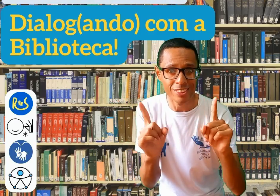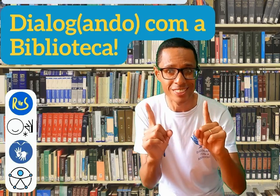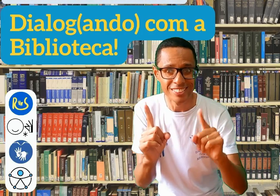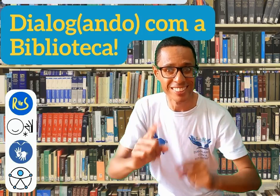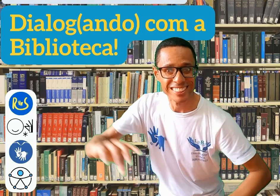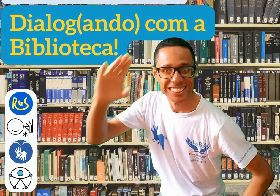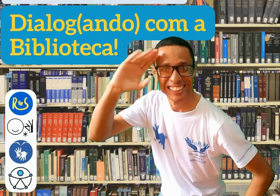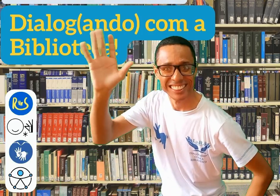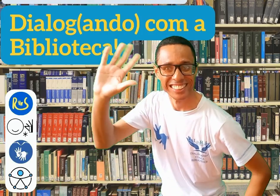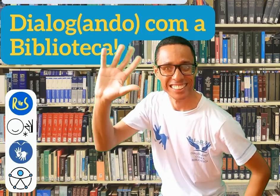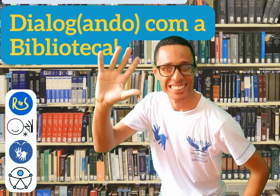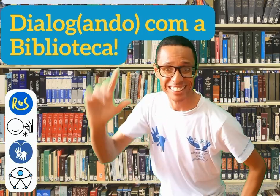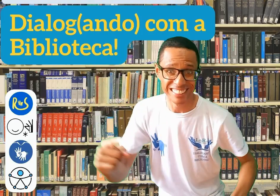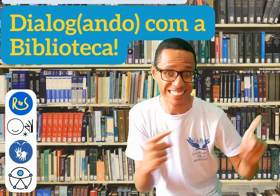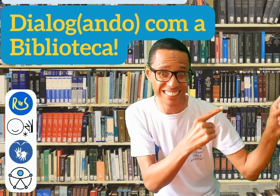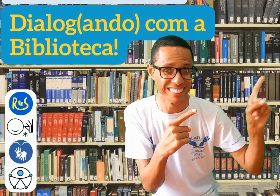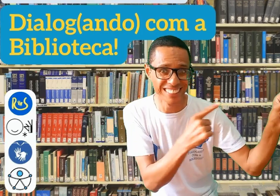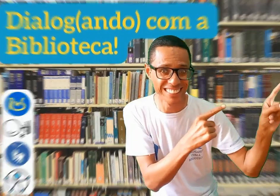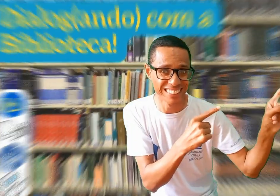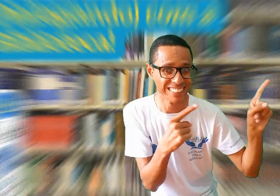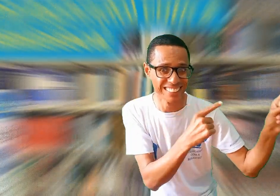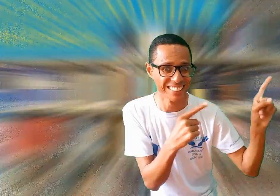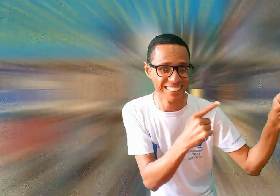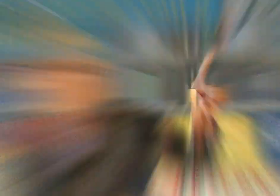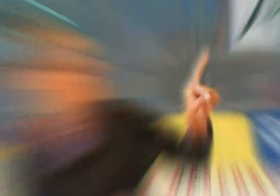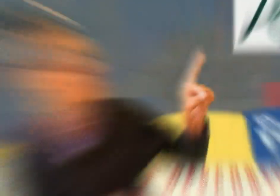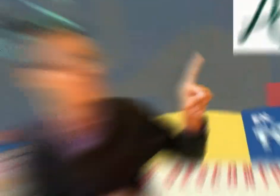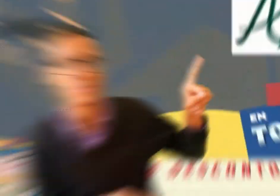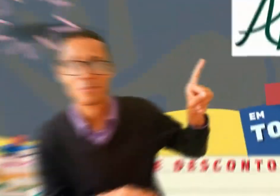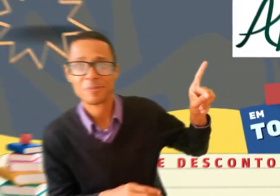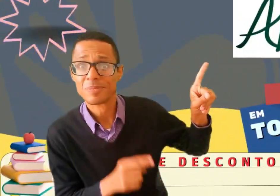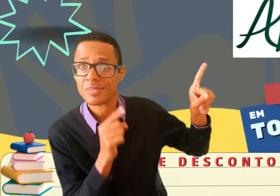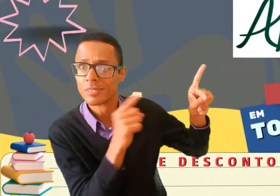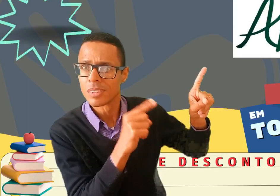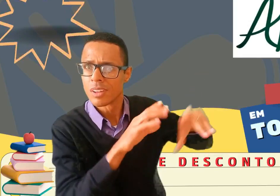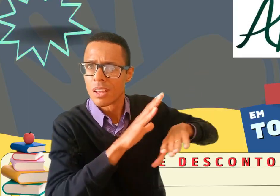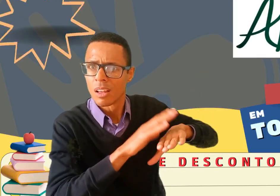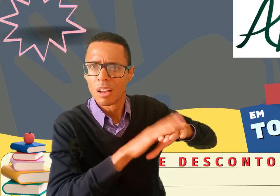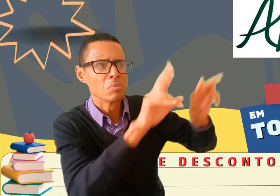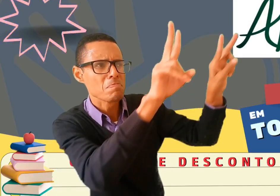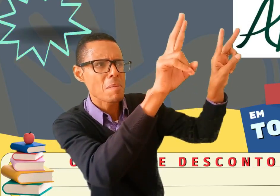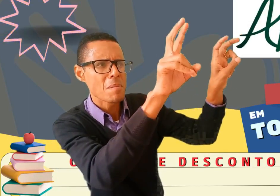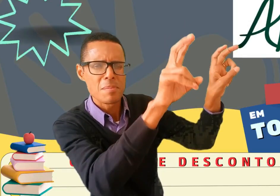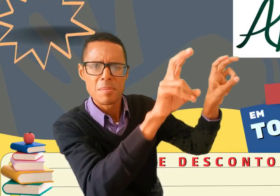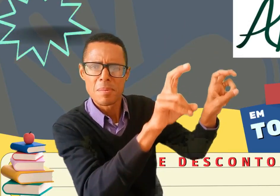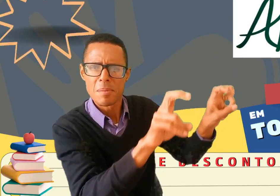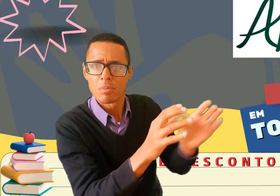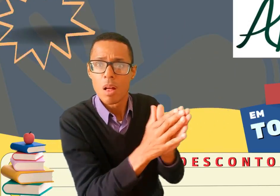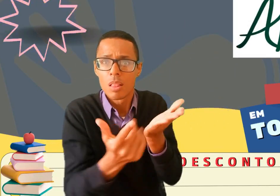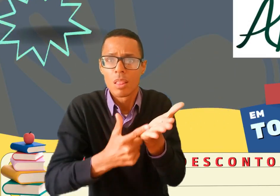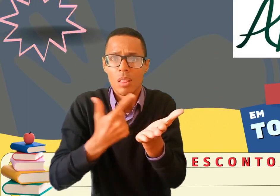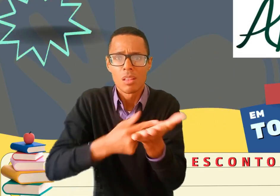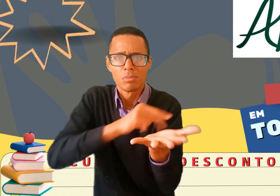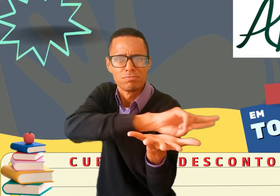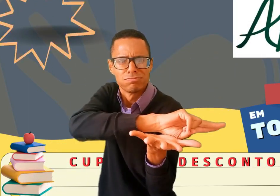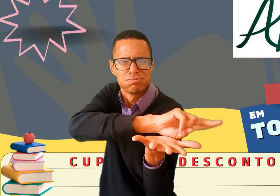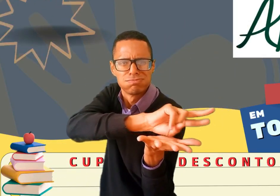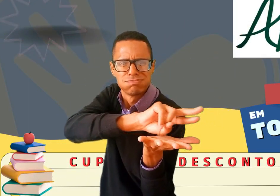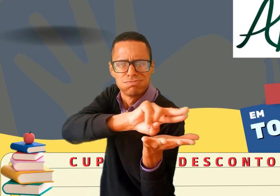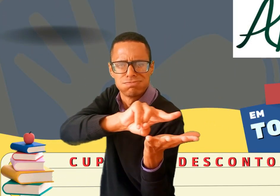Grande abraço! Tchau, tchau! Editora Aprez Recheada de títulos e muitos